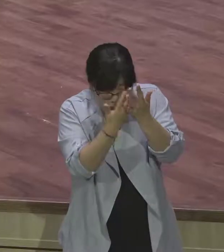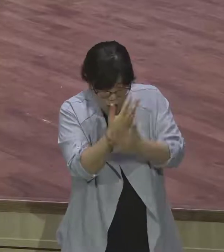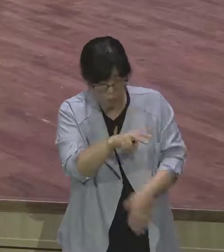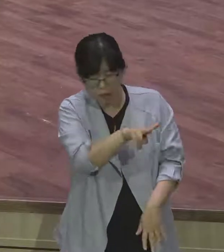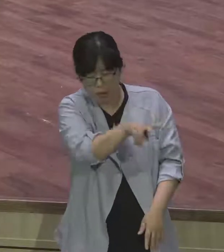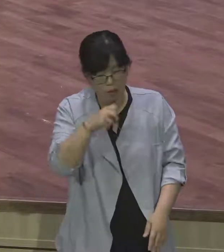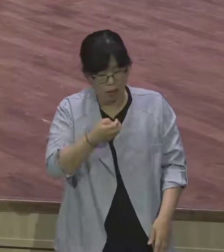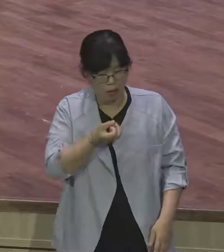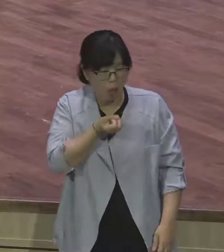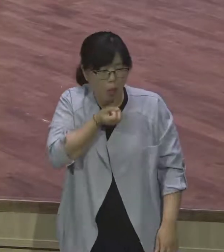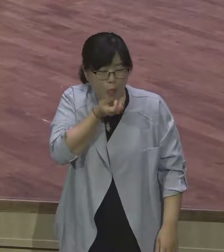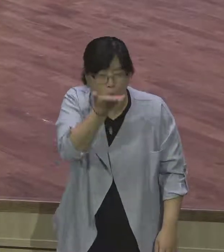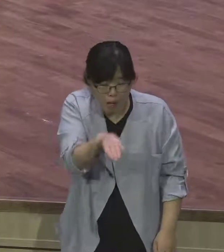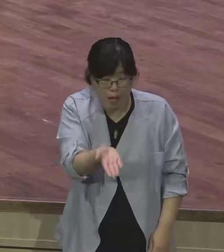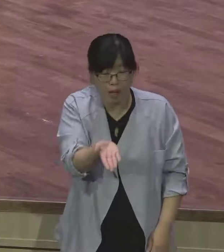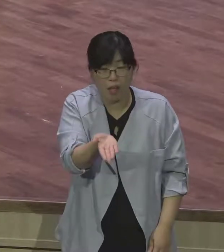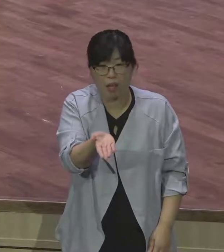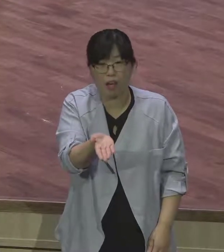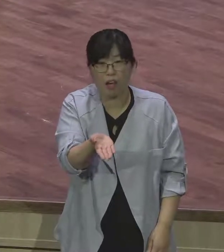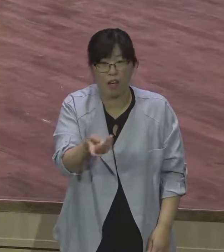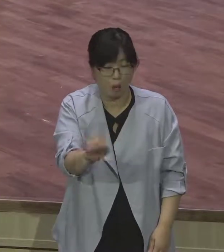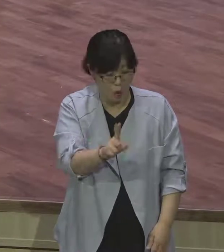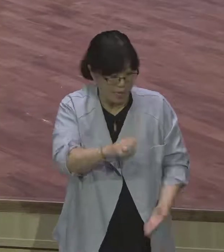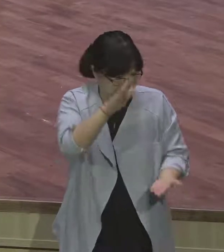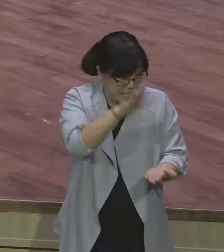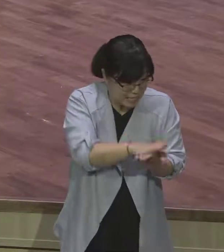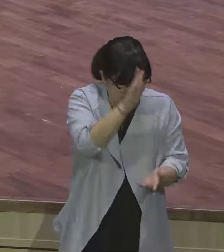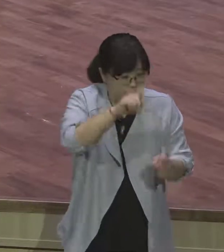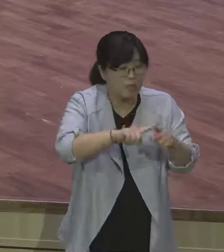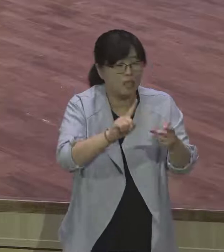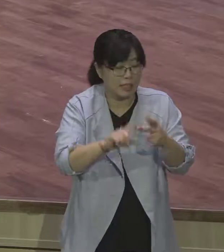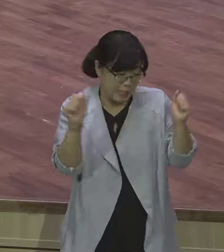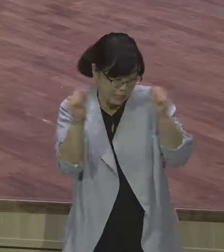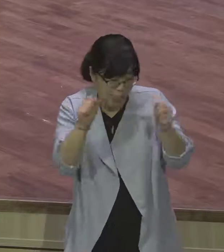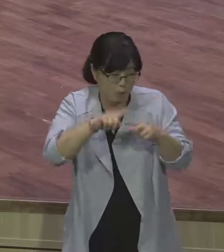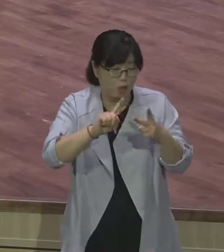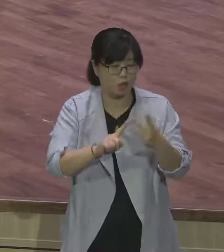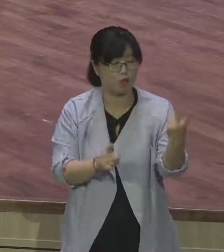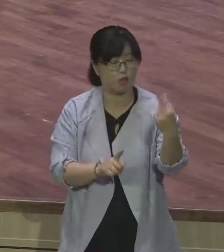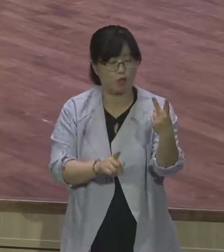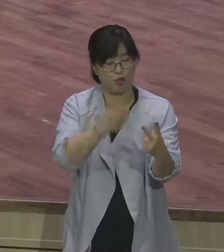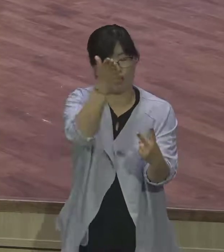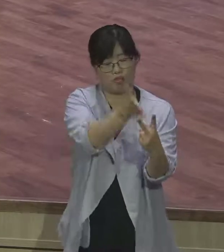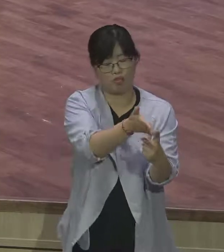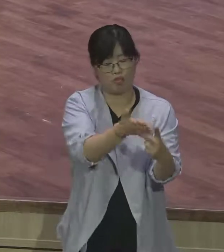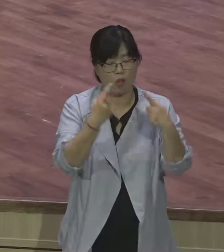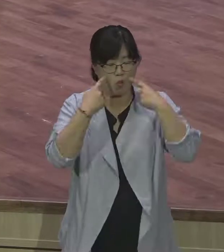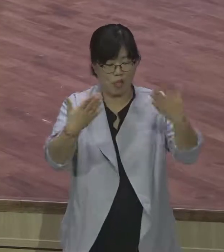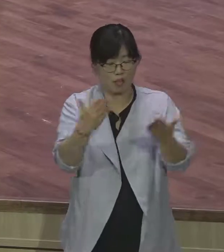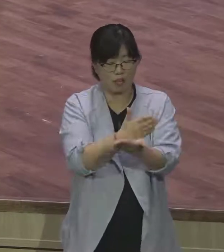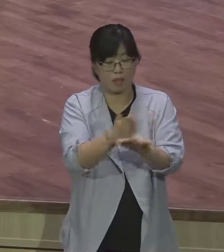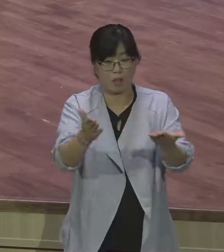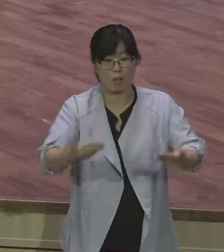우유부단해서 변화도 되지 않고 다른 사람에게도 고통을 주는 이 삶의 체질 여러분요